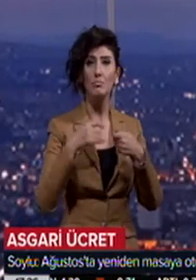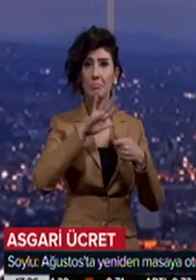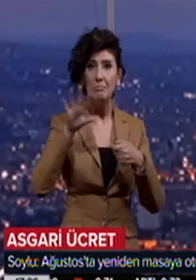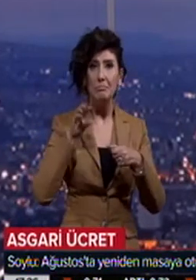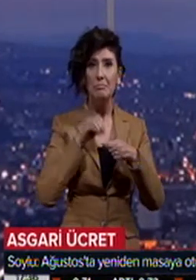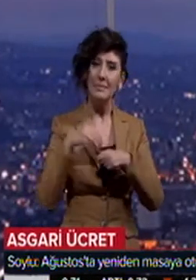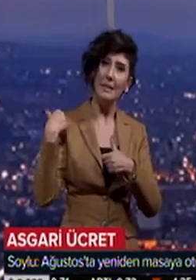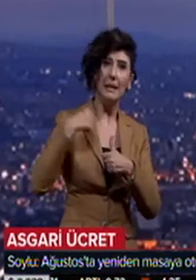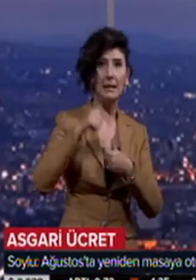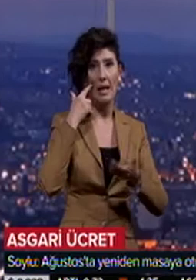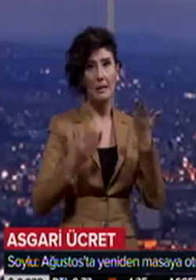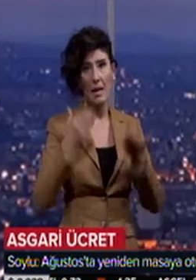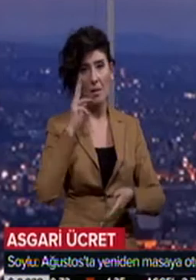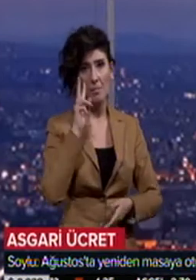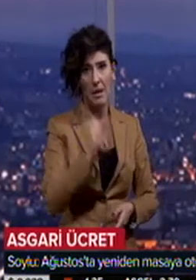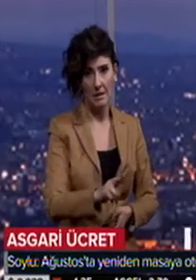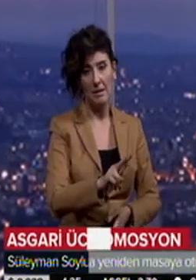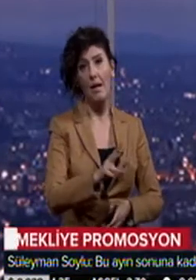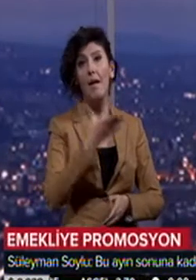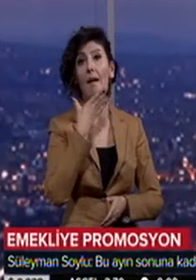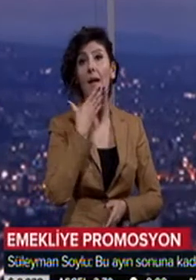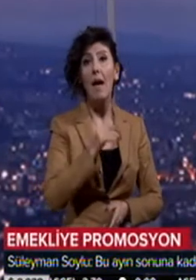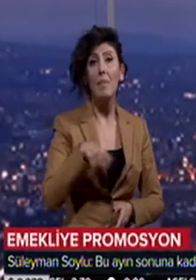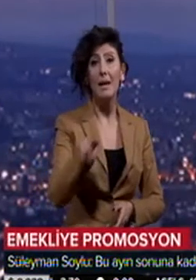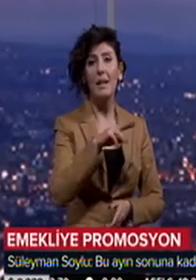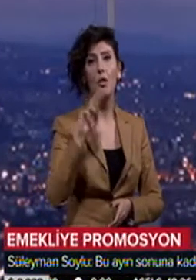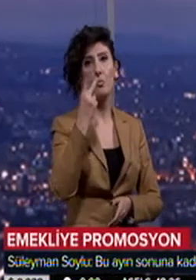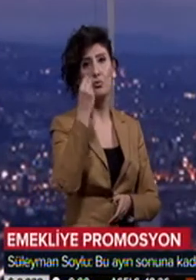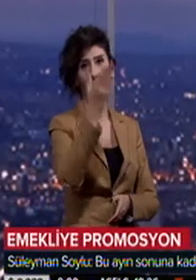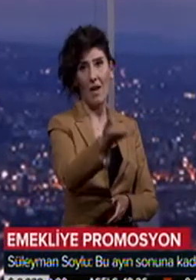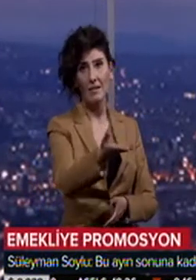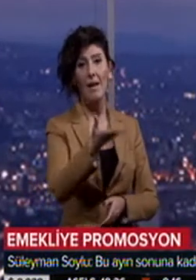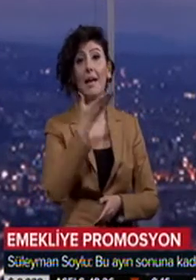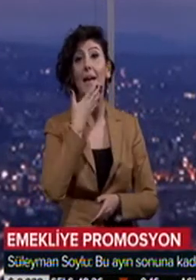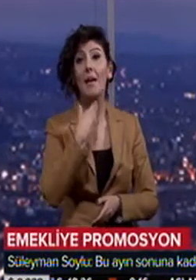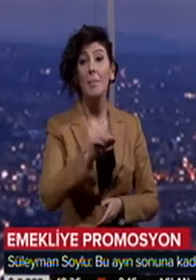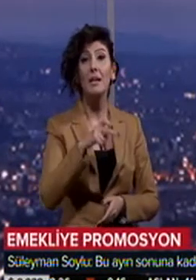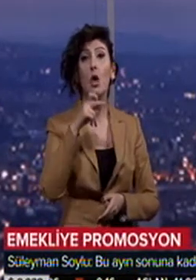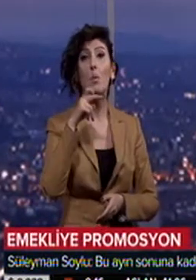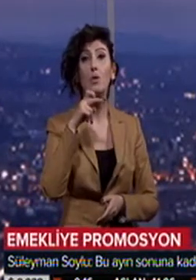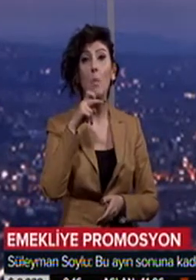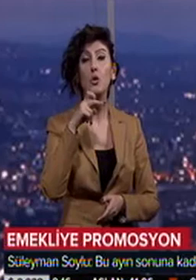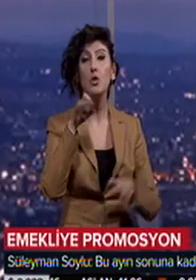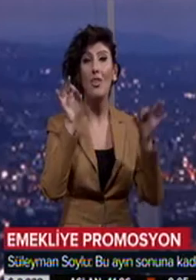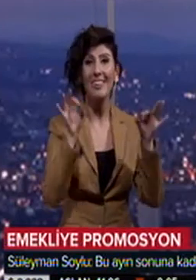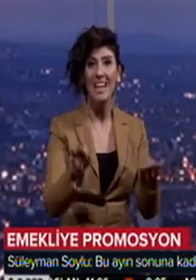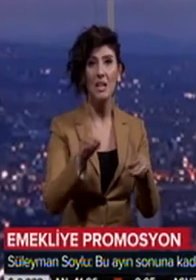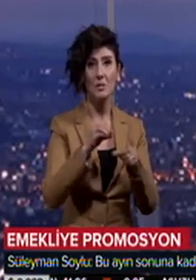değerlendirebiliriz, dedi Soylu. Süleyman Soylu emeklilere de müjde verdi. Emekliye promosyonun netleşmesi için